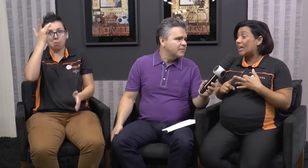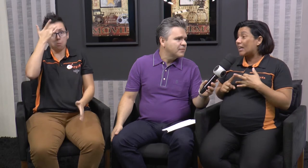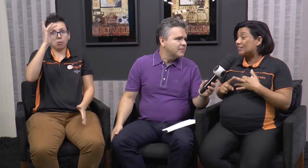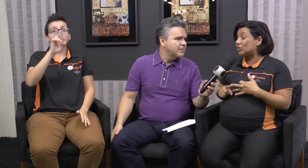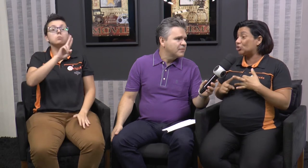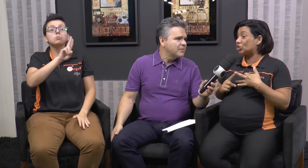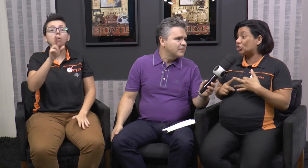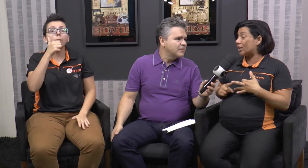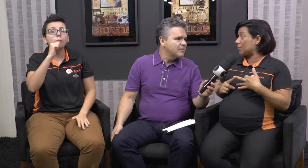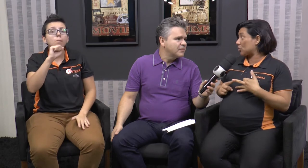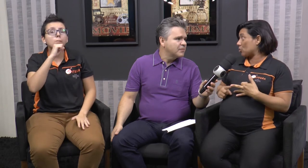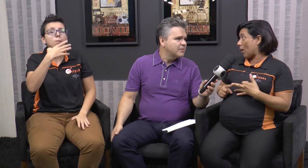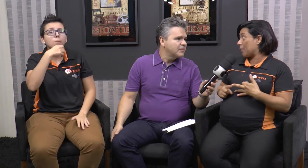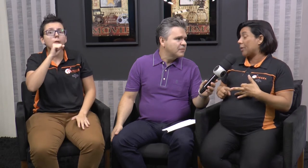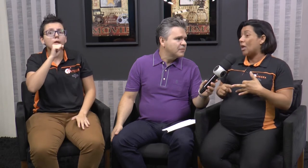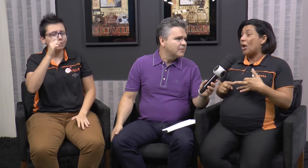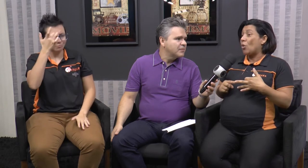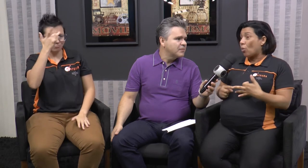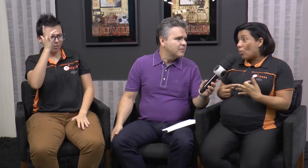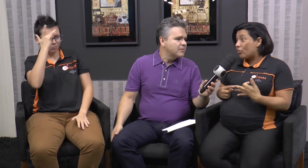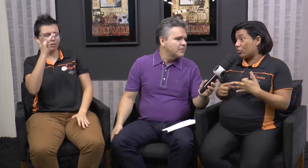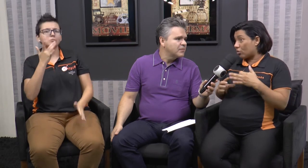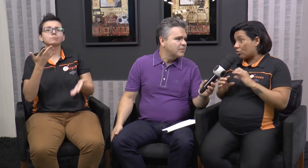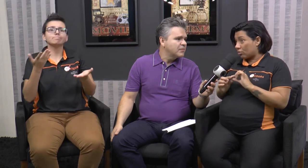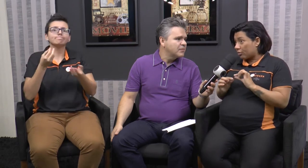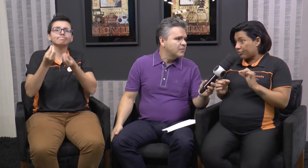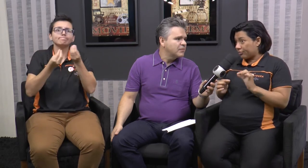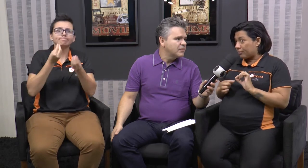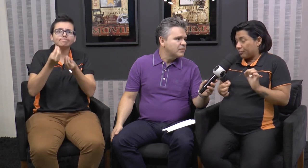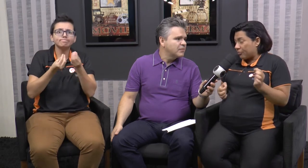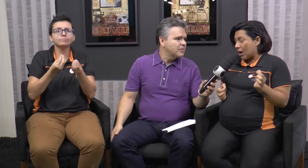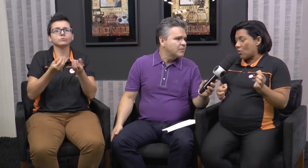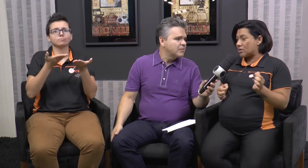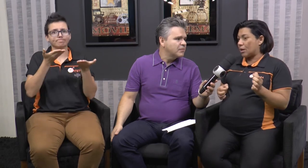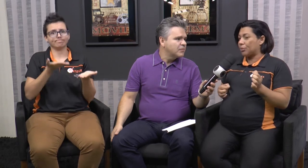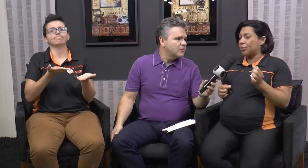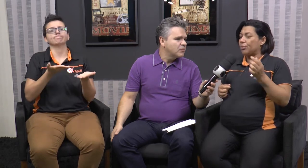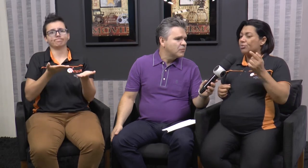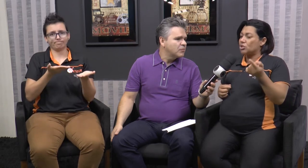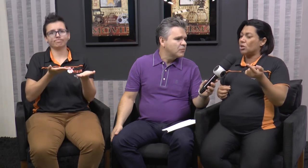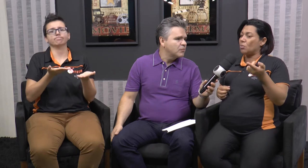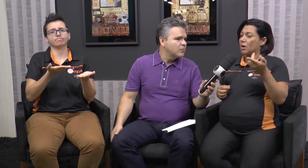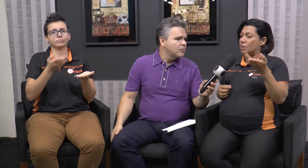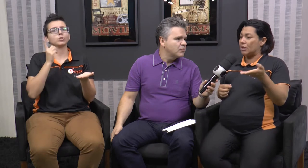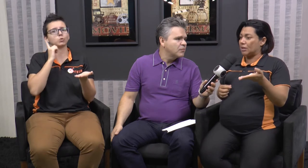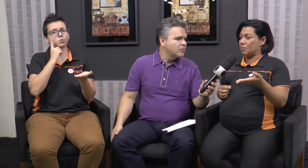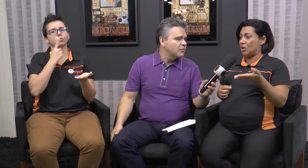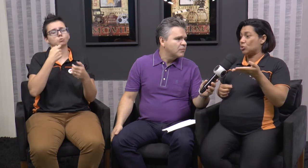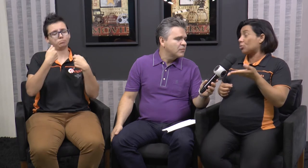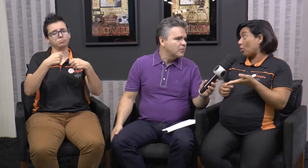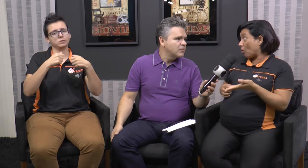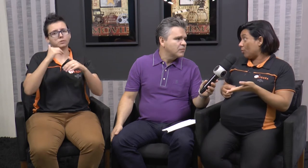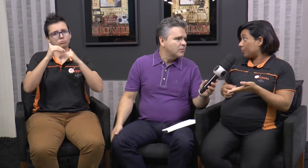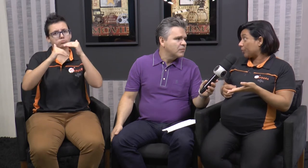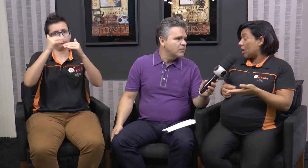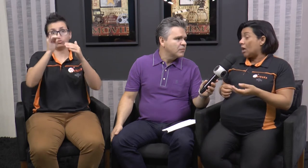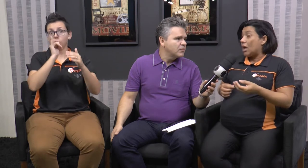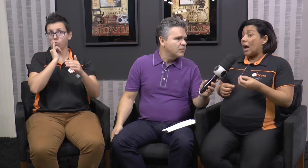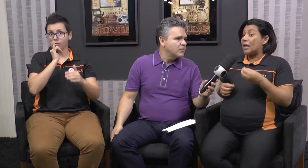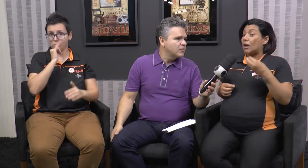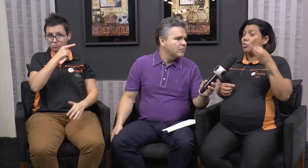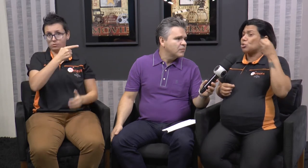até questão de higiene pessoal. Vou falar um exemplo. Um dia uma menina menstruou,